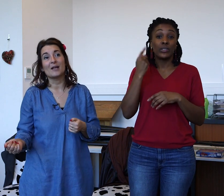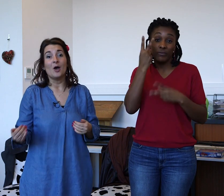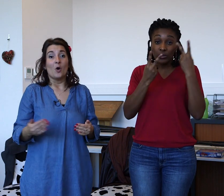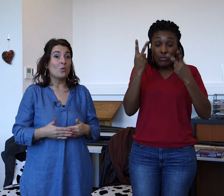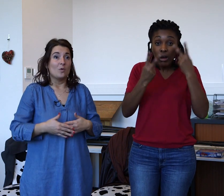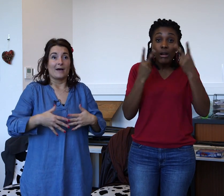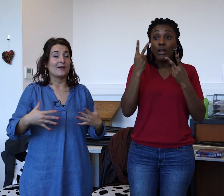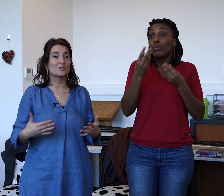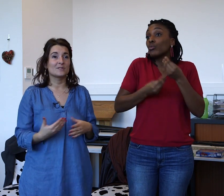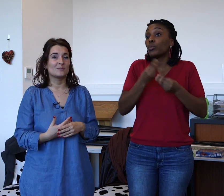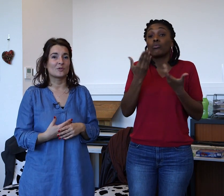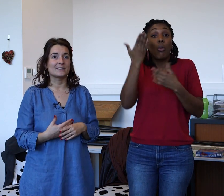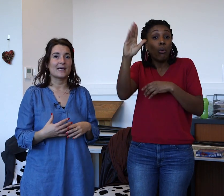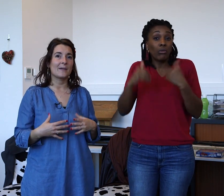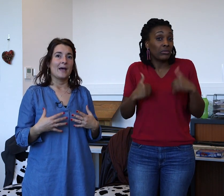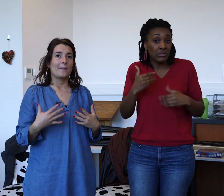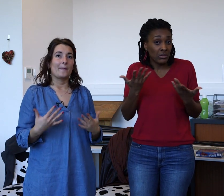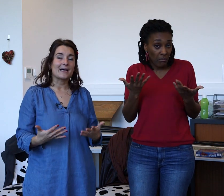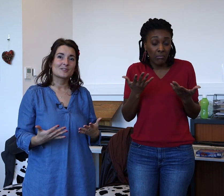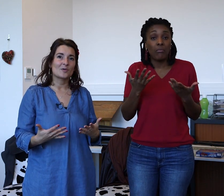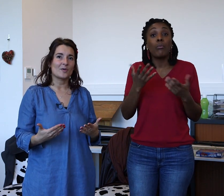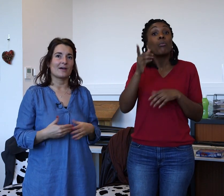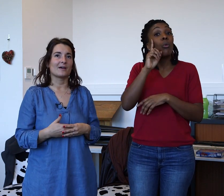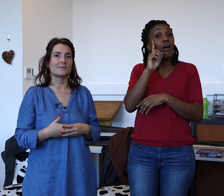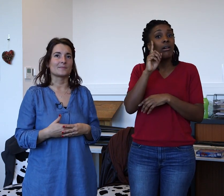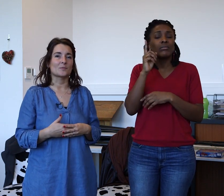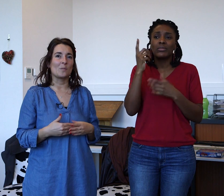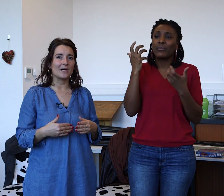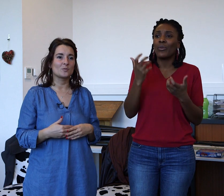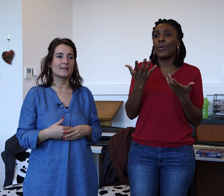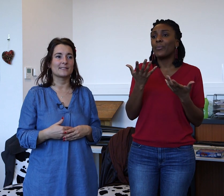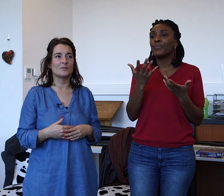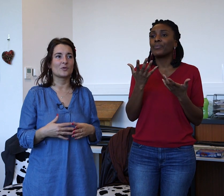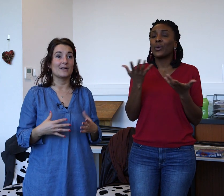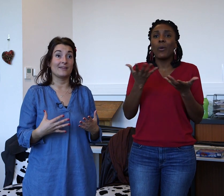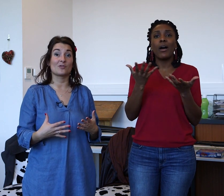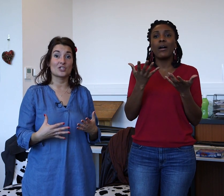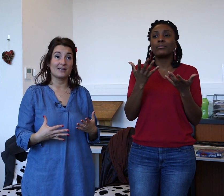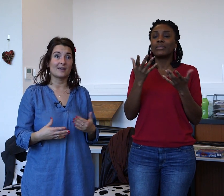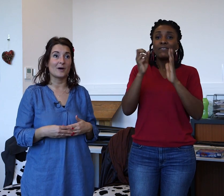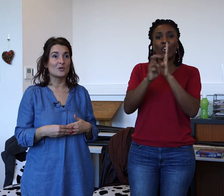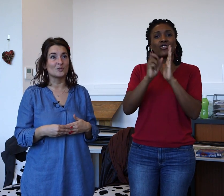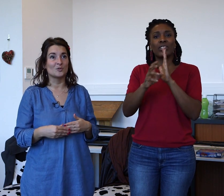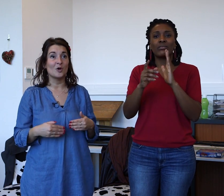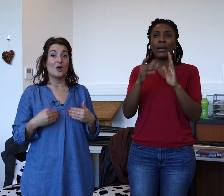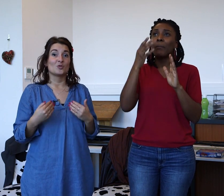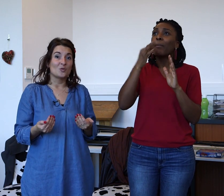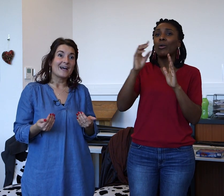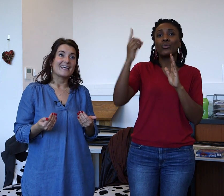ou un autre type de handicap. Parce qu'on part du principe que l'évangile, la parole de Dieu, doit être